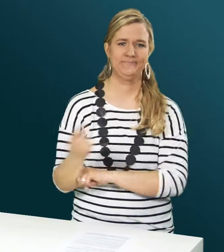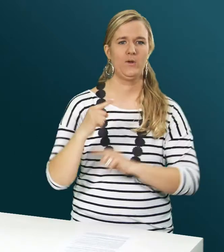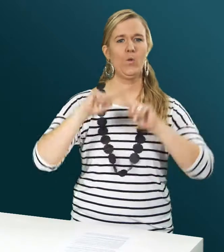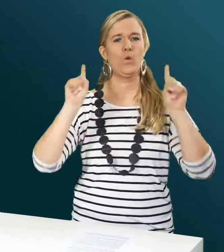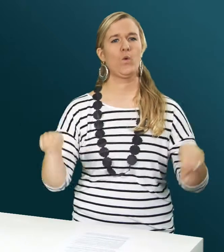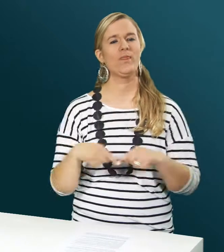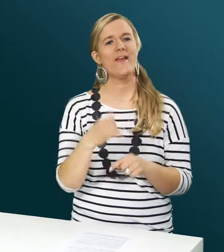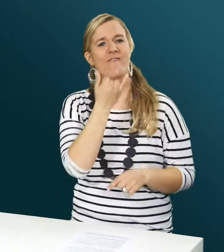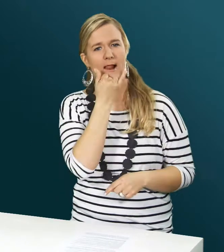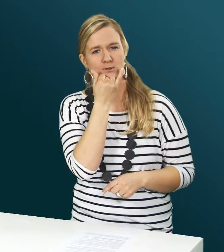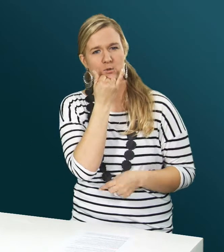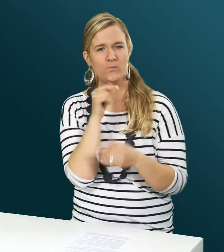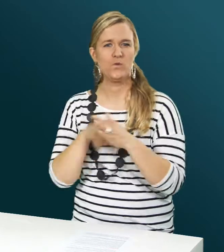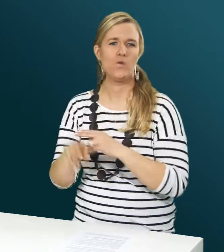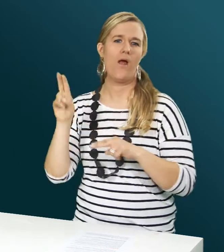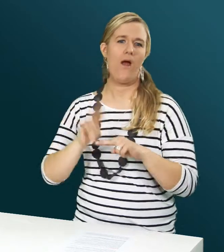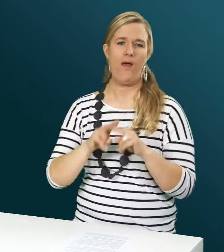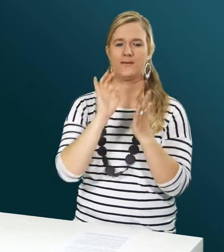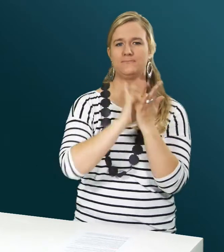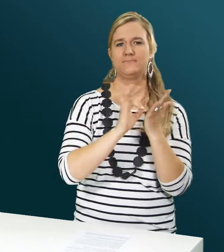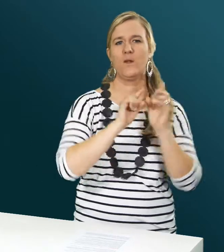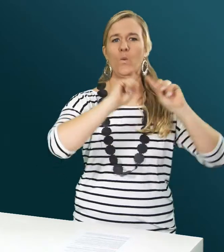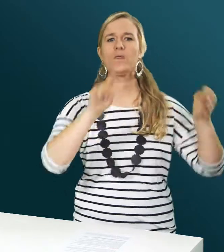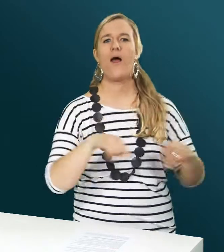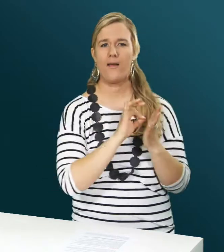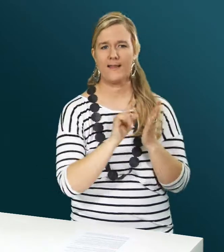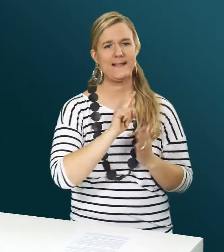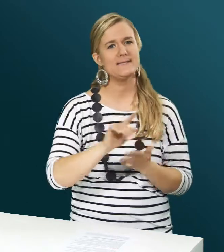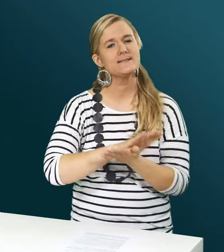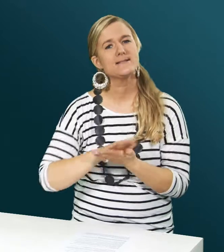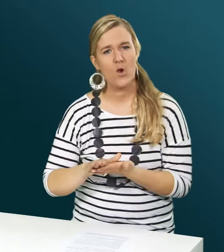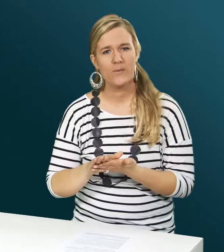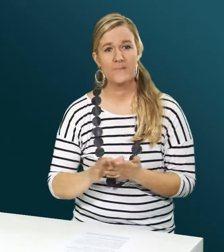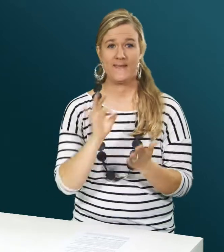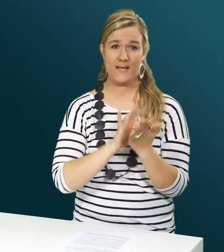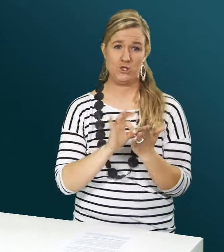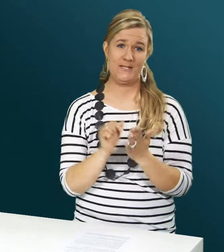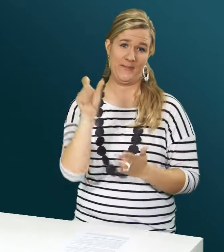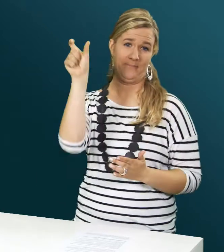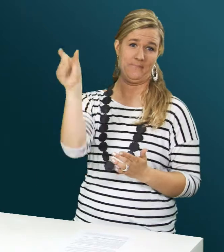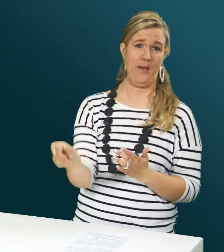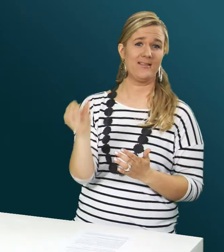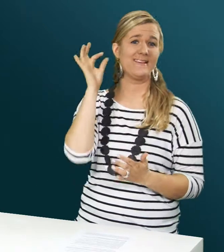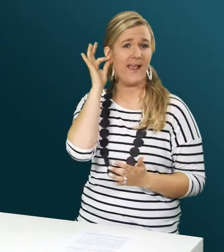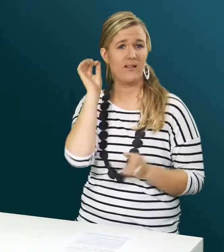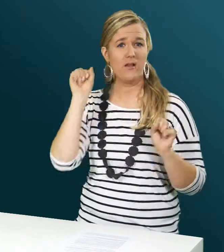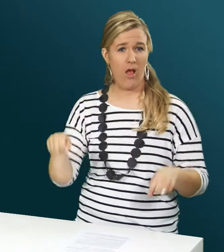musste der Arzt sich vor dem Gericht wegen Urkundenfälschung verantworten. Sein Gutachten war nicht sauber formuliert. Er schrieb